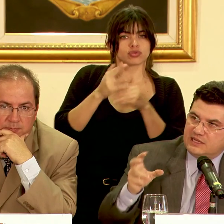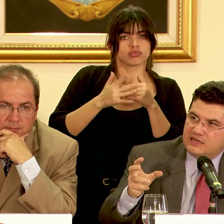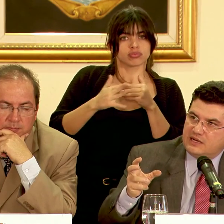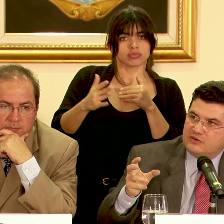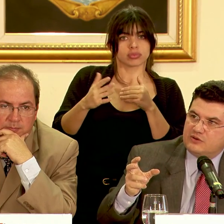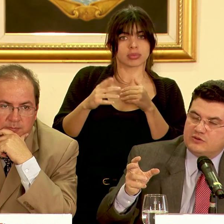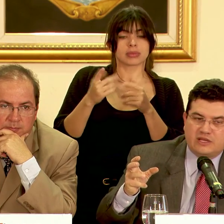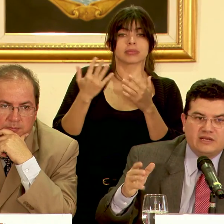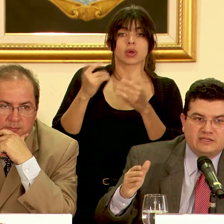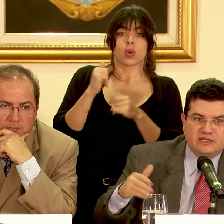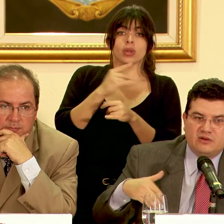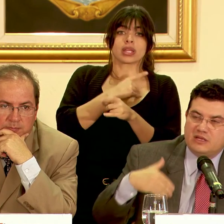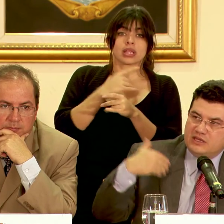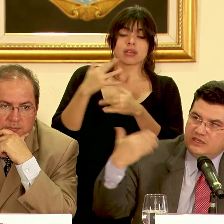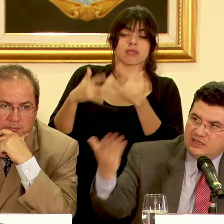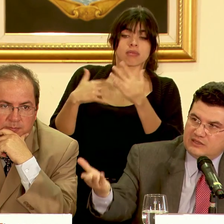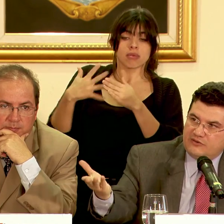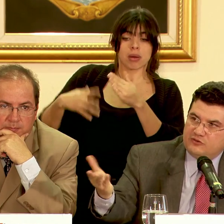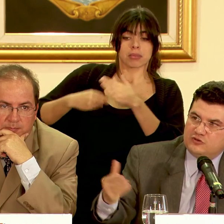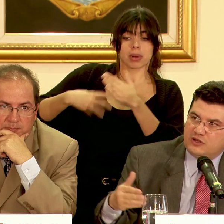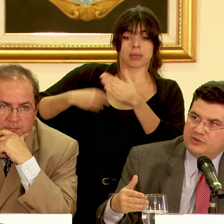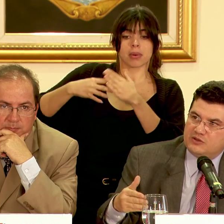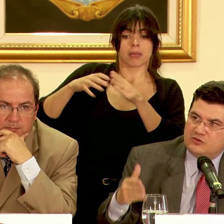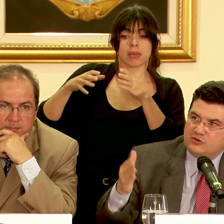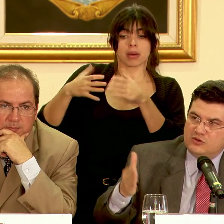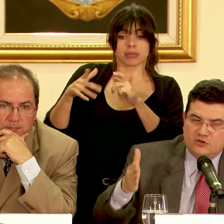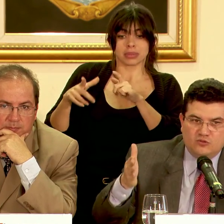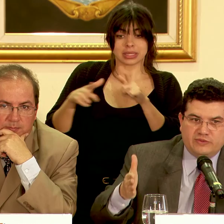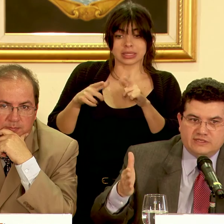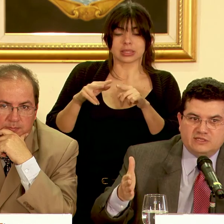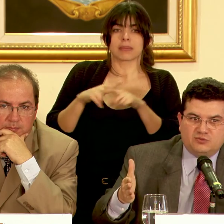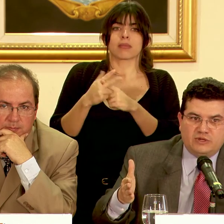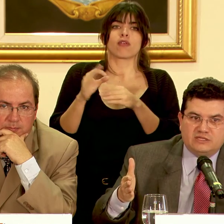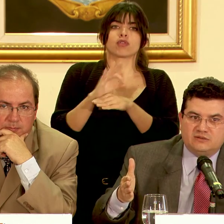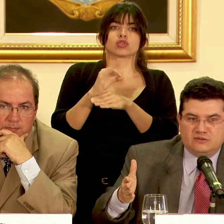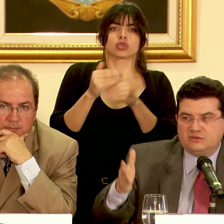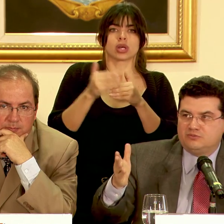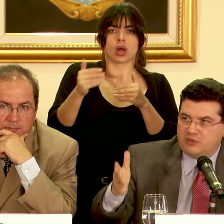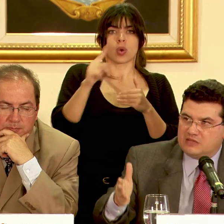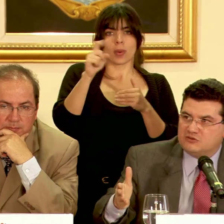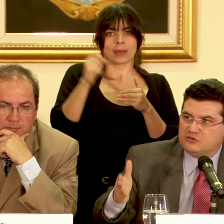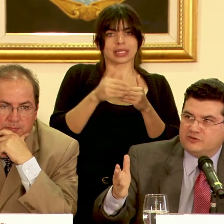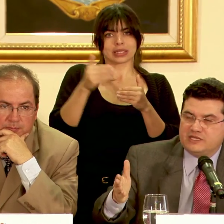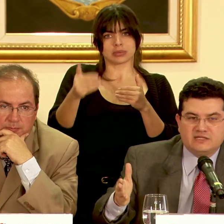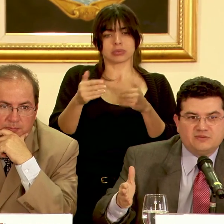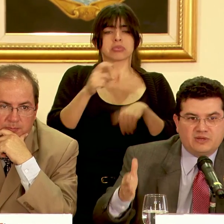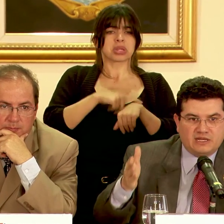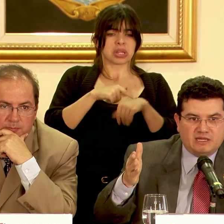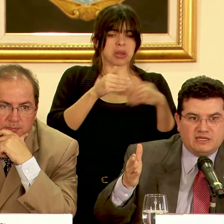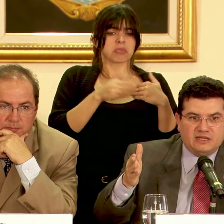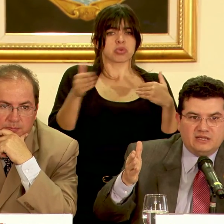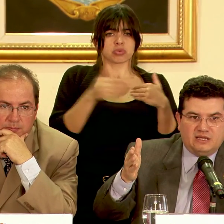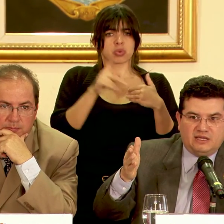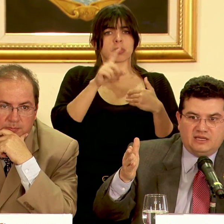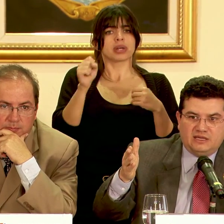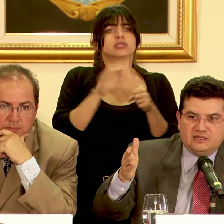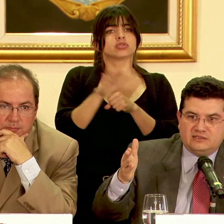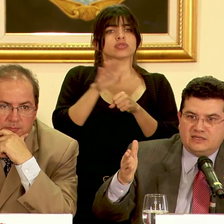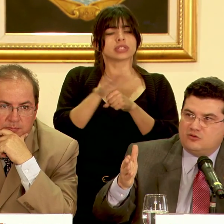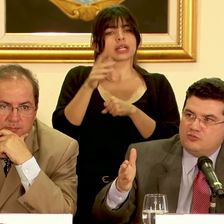se integra la nueva junta directiva y entra en funcionamiento un mes después plazo suficiente para que